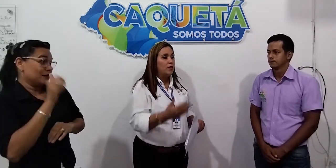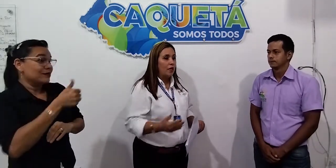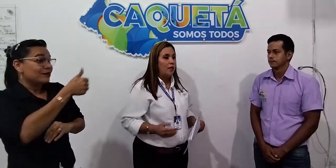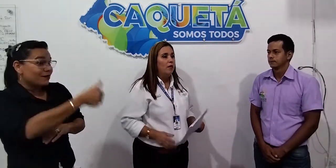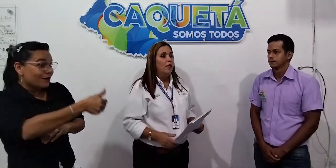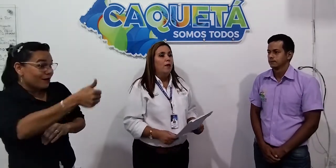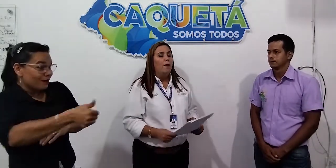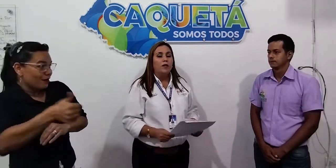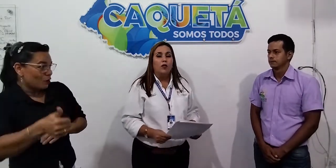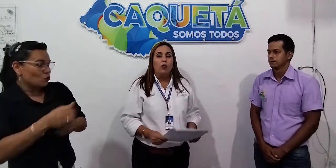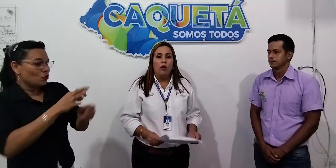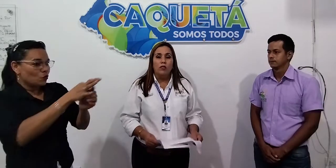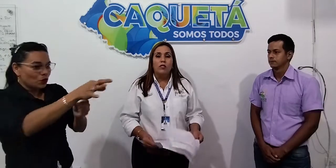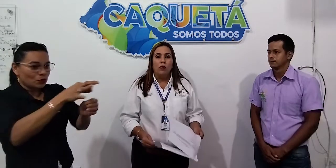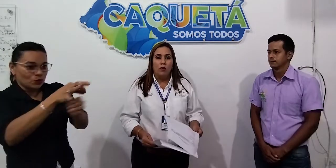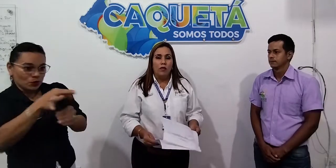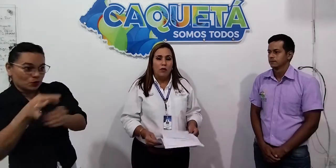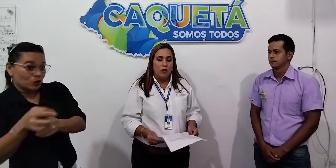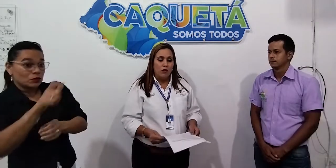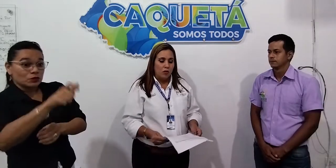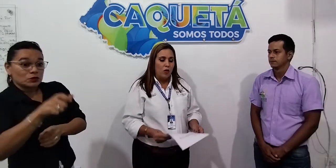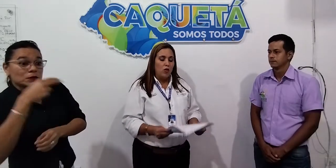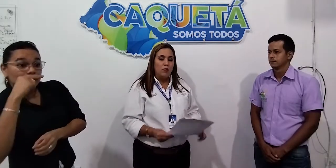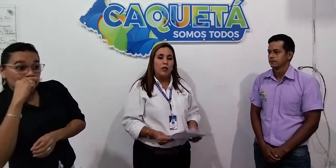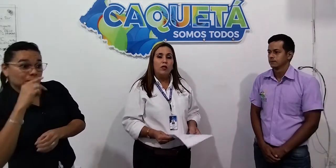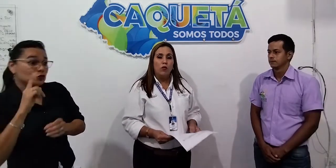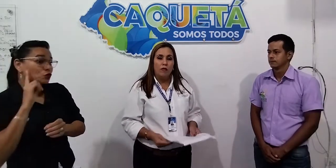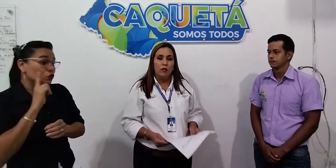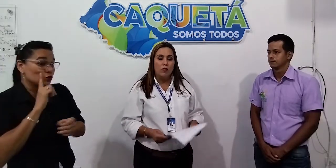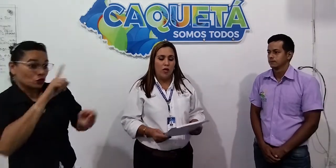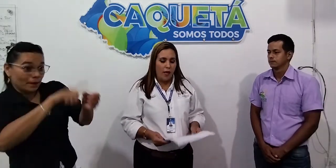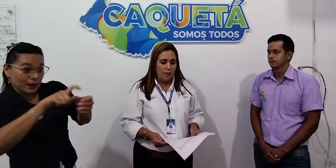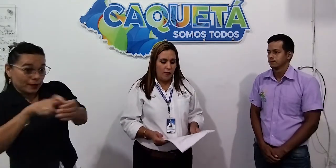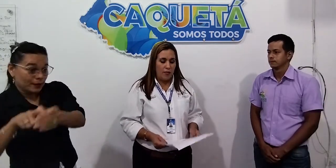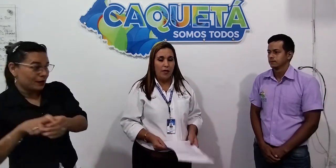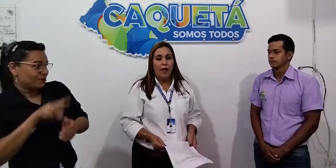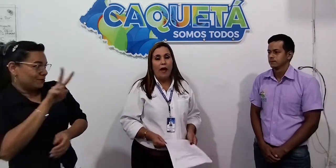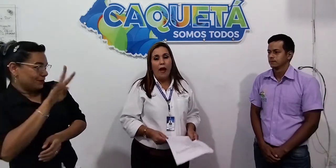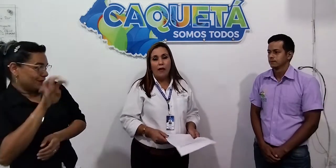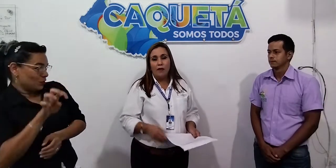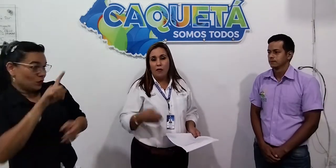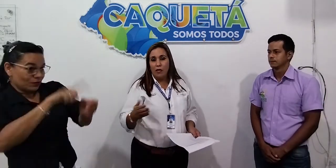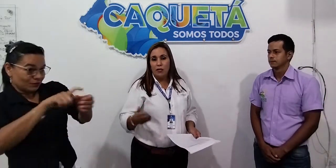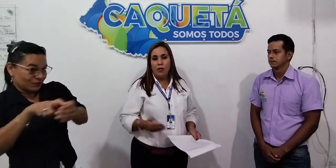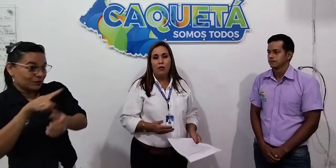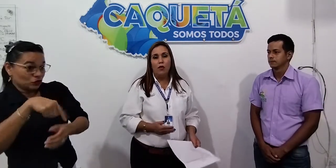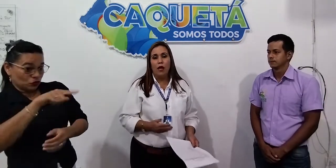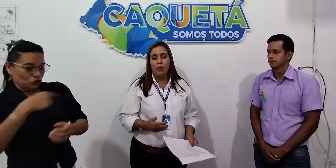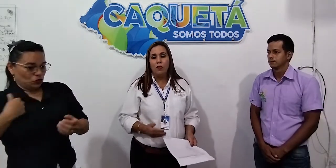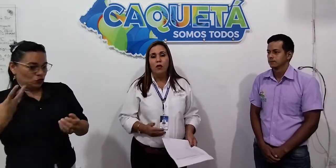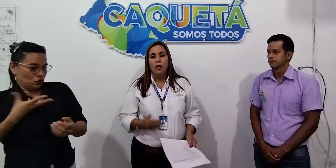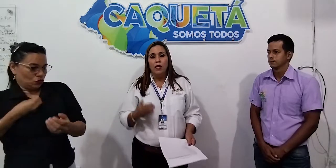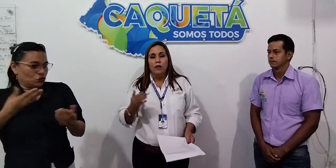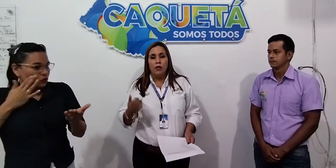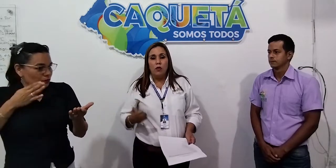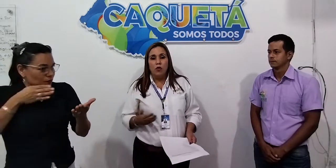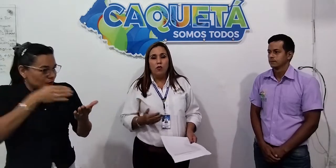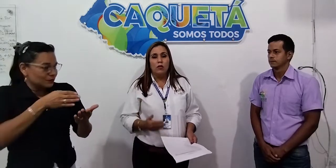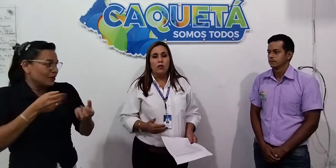están matriculados y haciendo atendidos los 29 estudiantes. A través de lo largo de todo nuestro